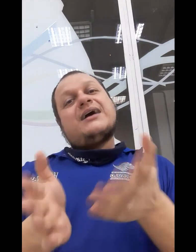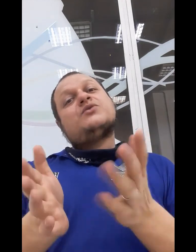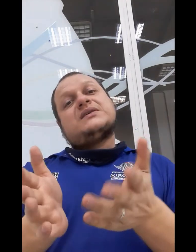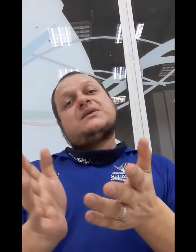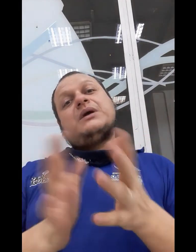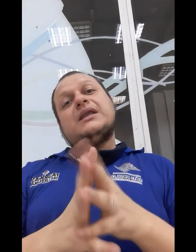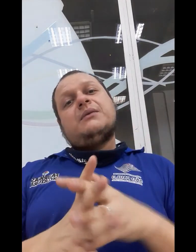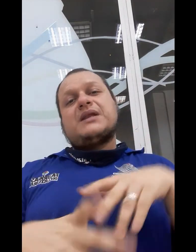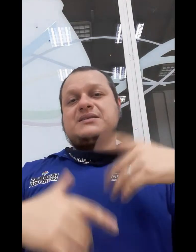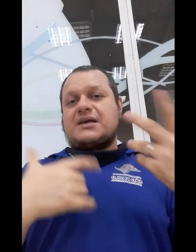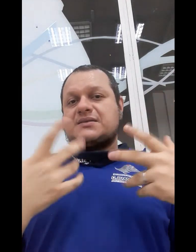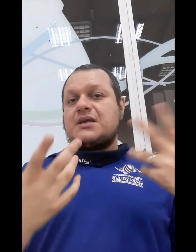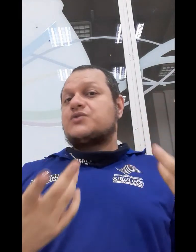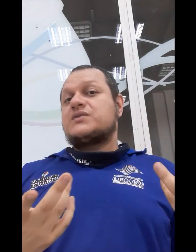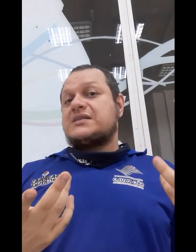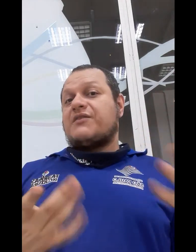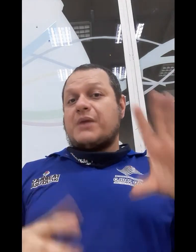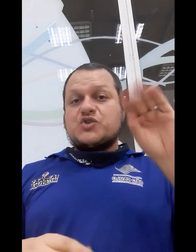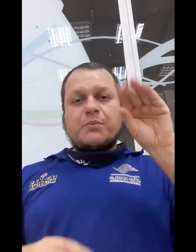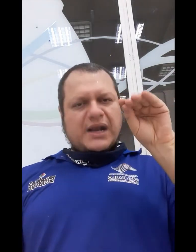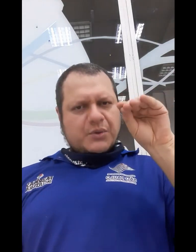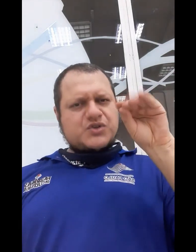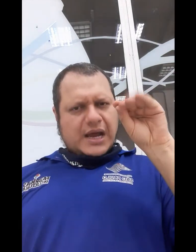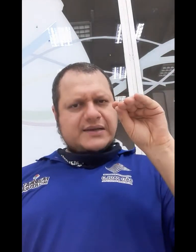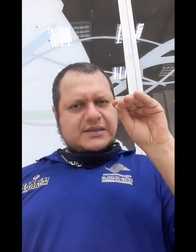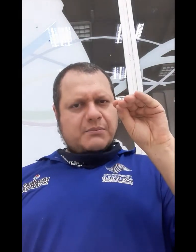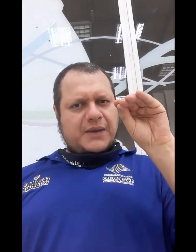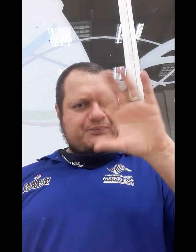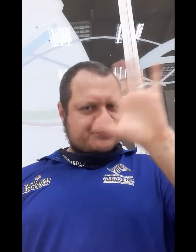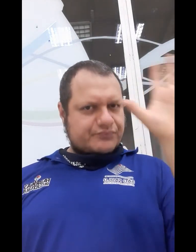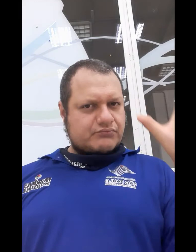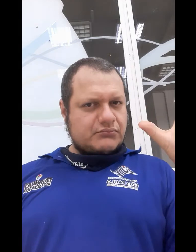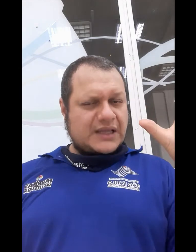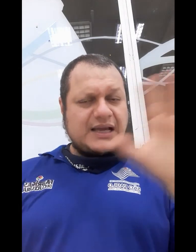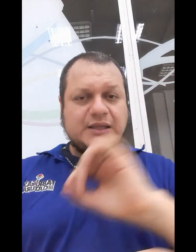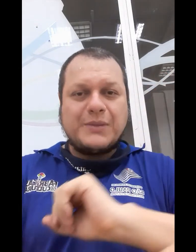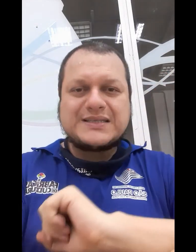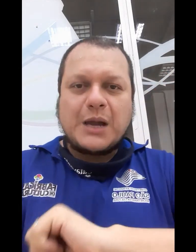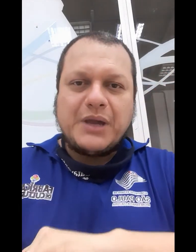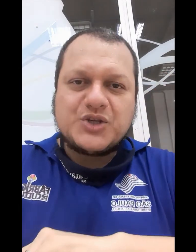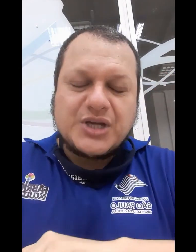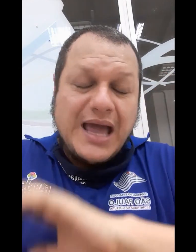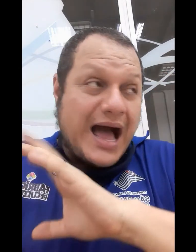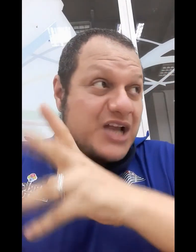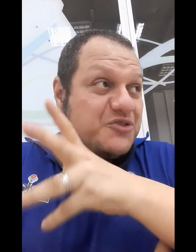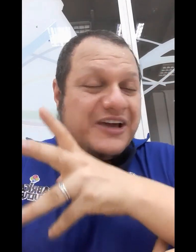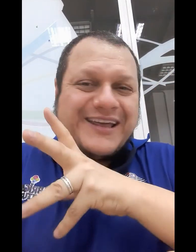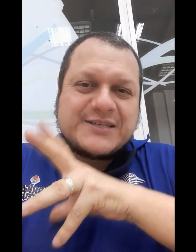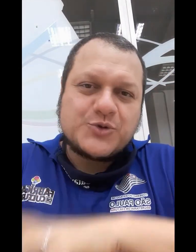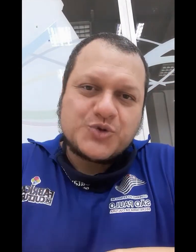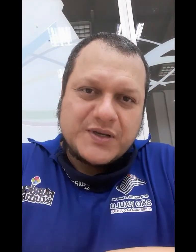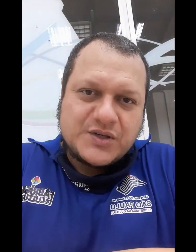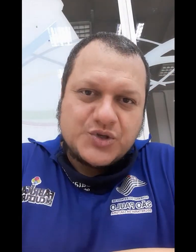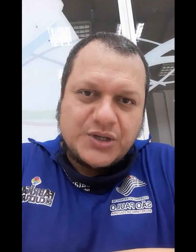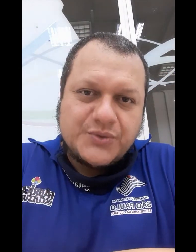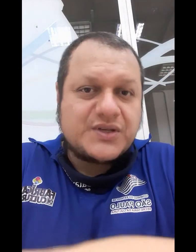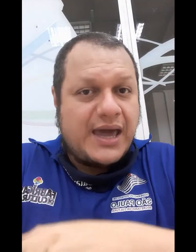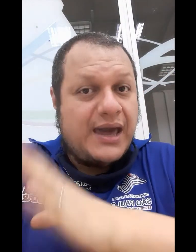atuação em libras e assim sucessivamente, ou para línguas orais também, tá? Então, basicamente, a diferença dos dois estilos é